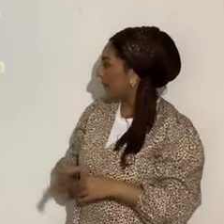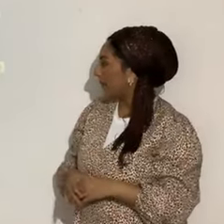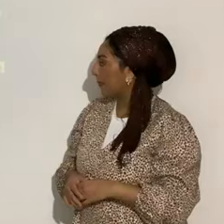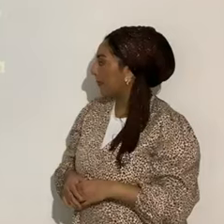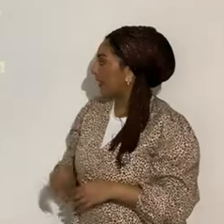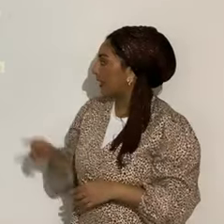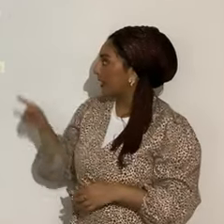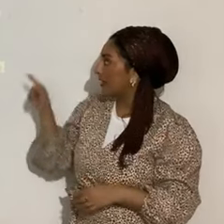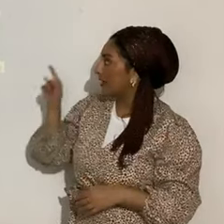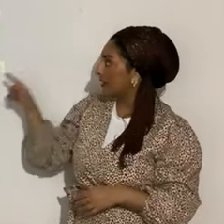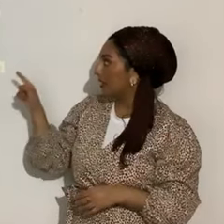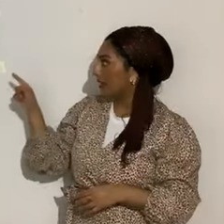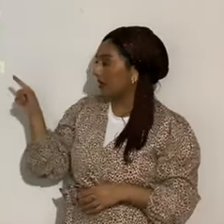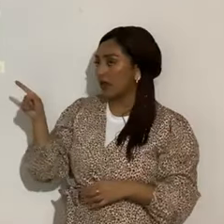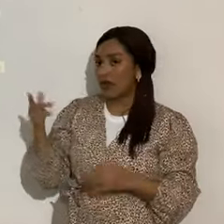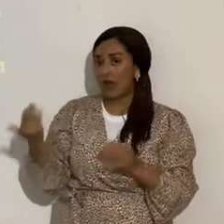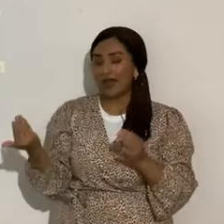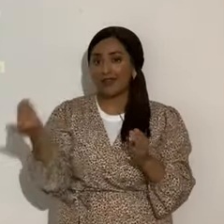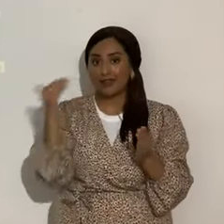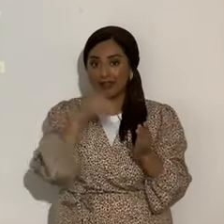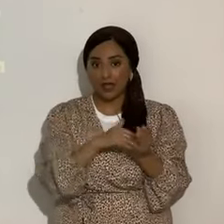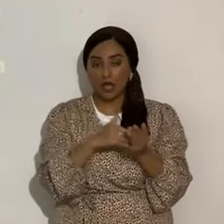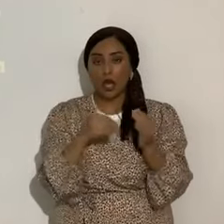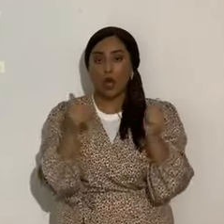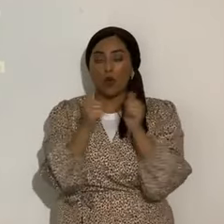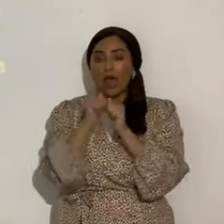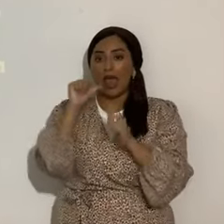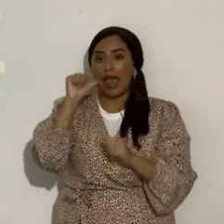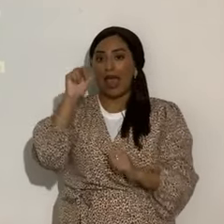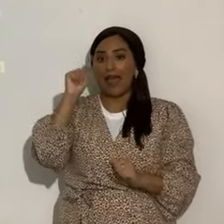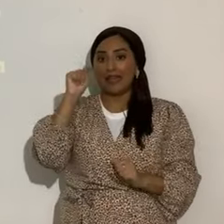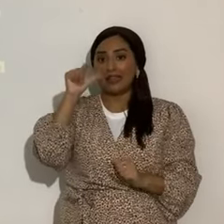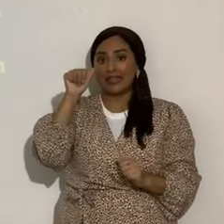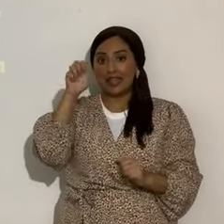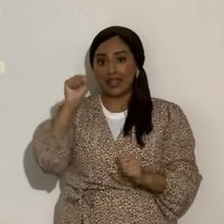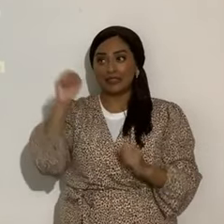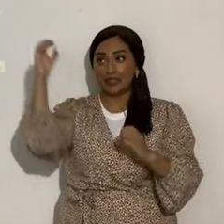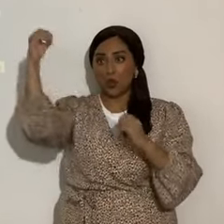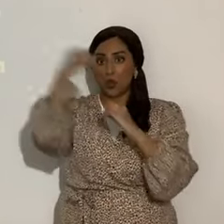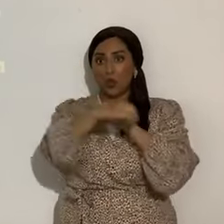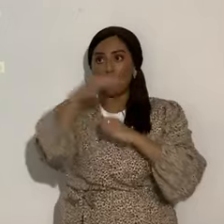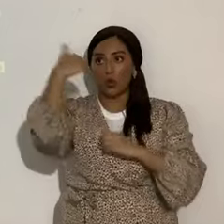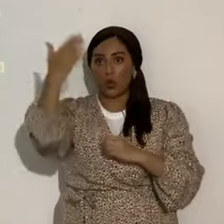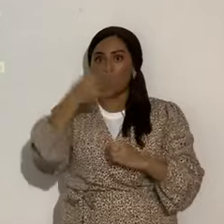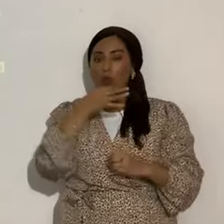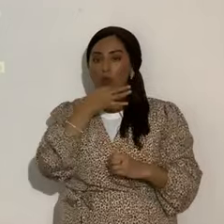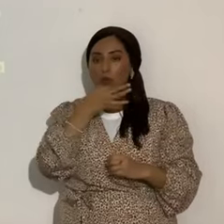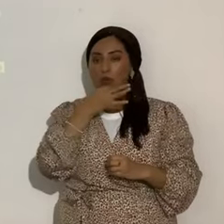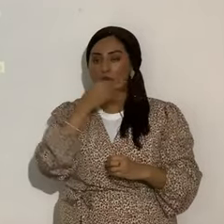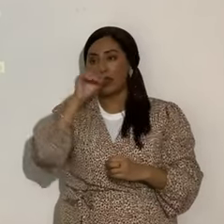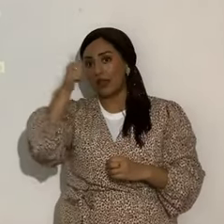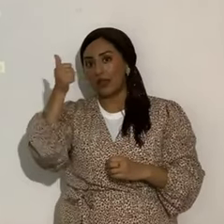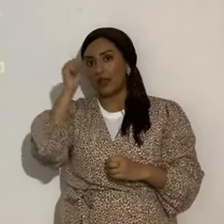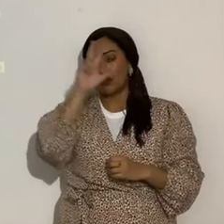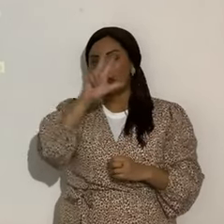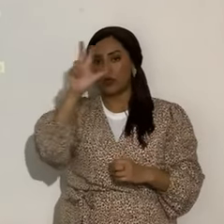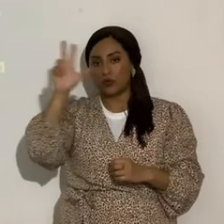se va a repetir con el cometa Atlas y el octocometa 333 lineal, lineal,